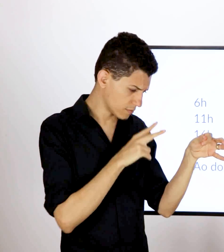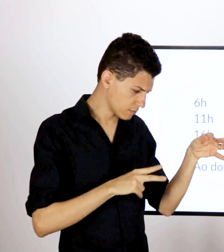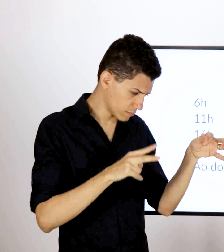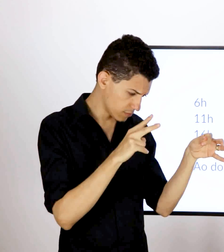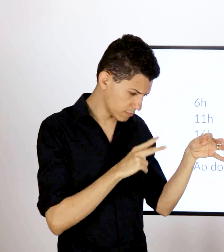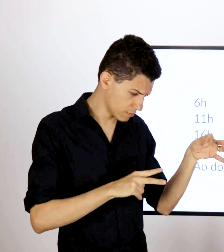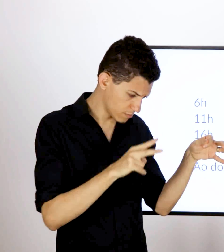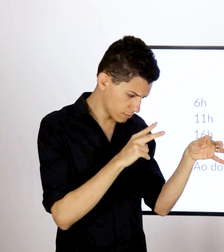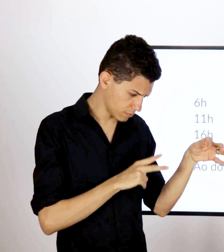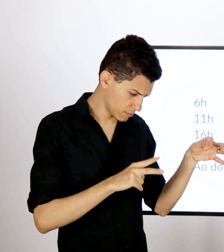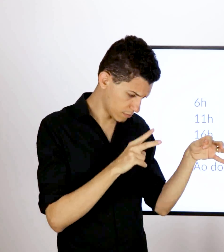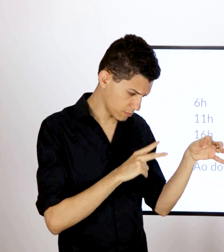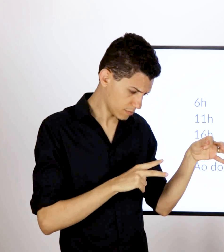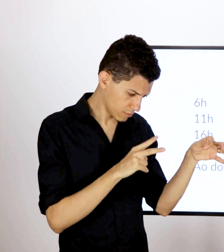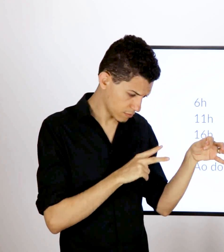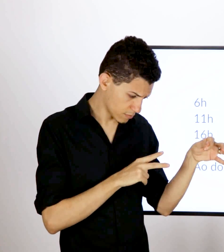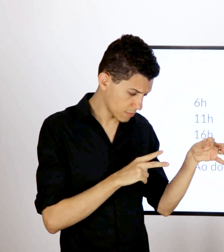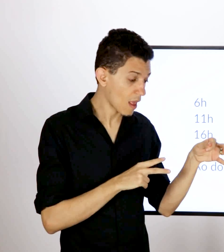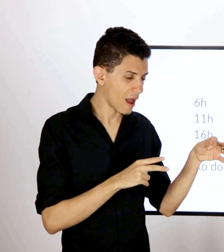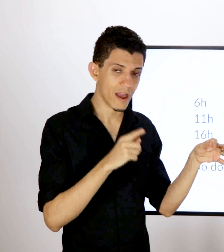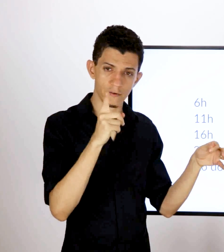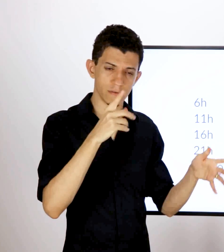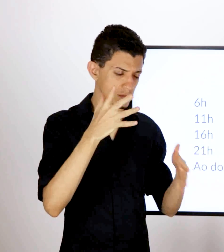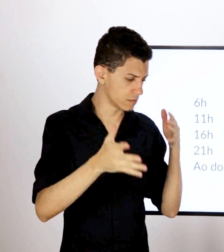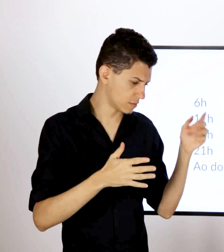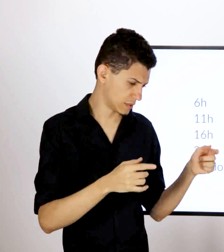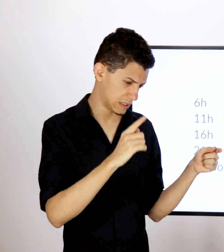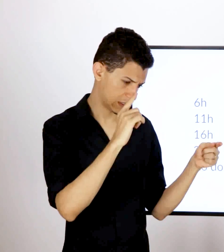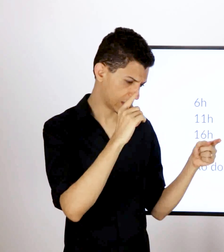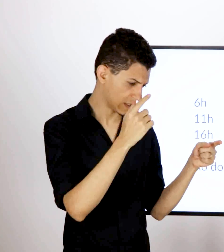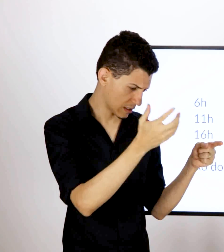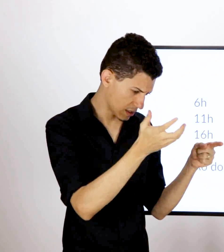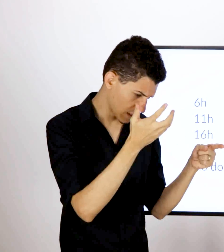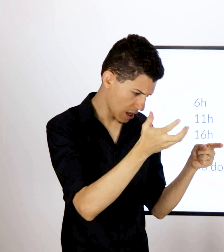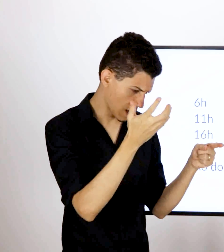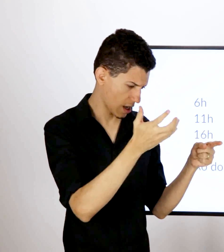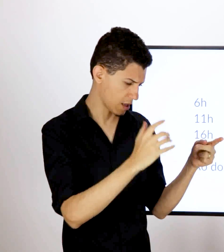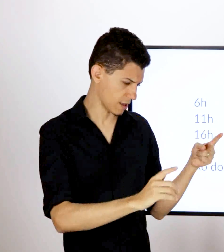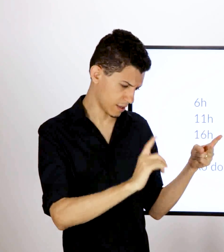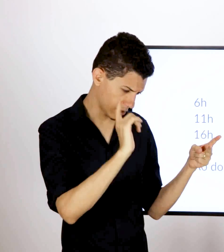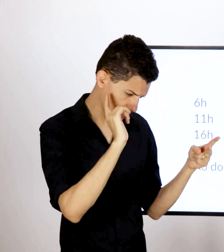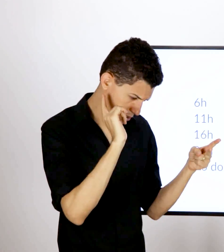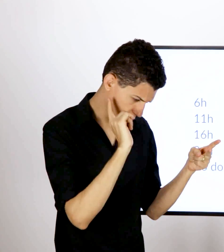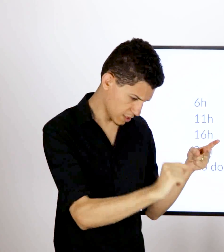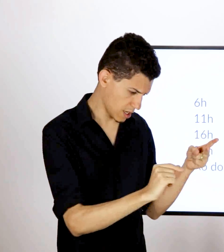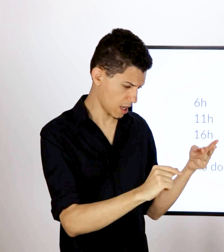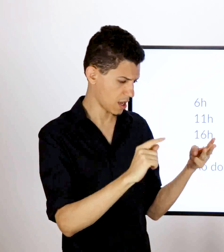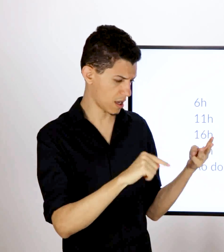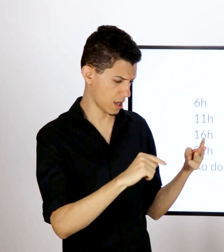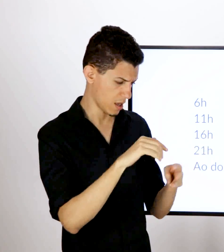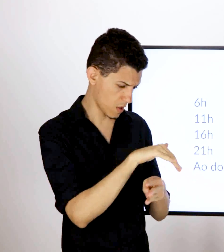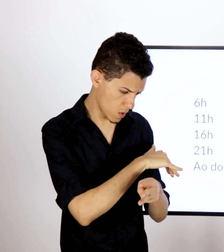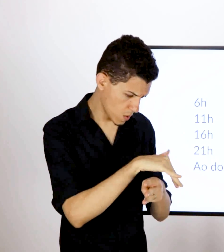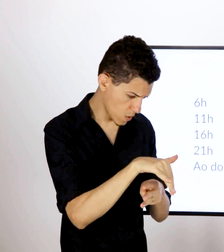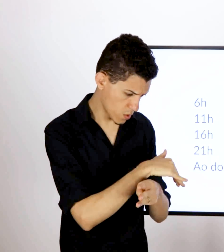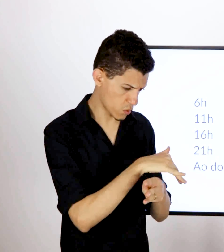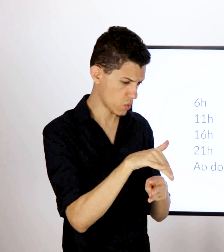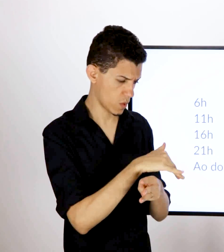café, está saindo para o trabalho. Você olha, então, essa sinalização, você pode, então, treinar o quero, sair, rua,